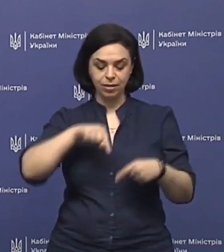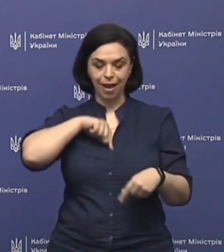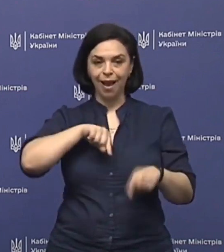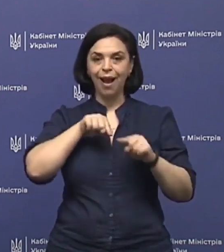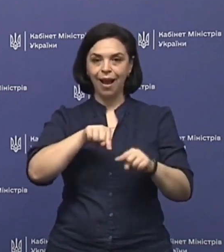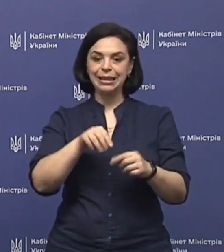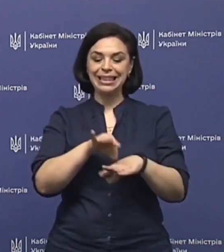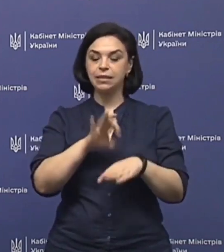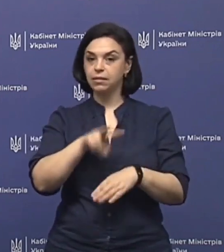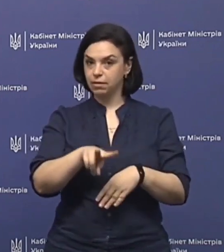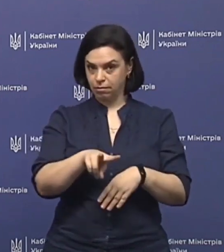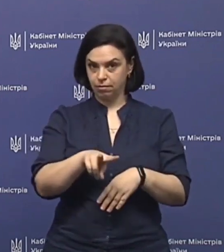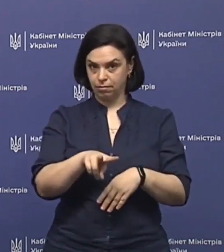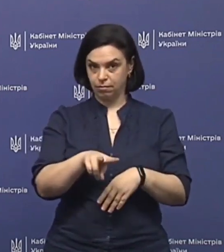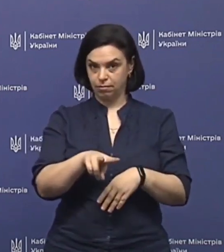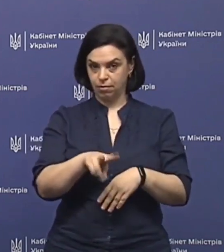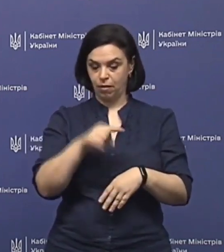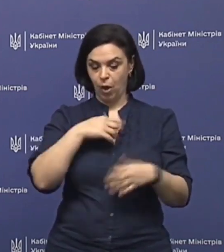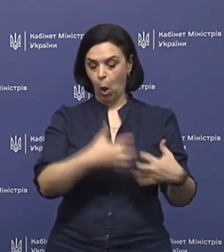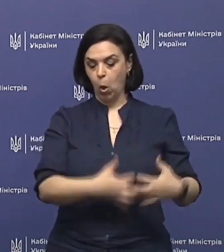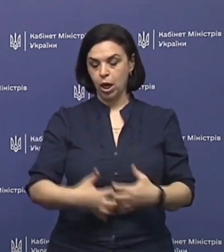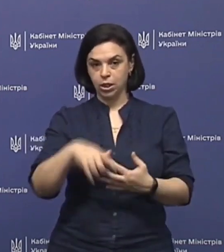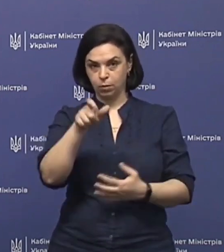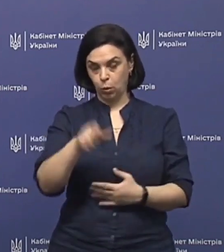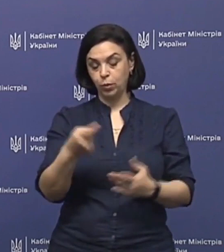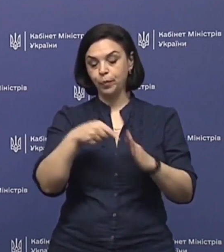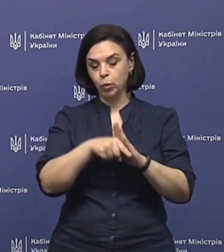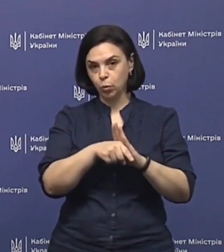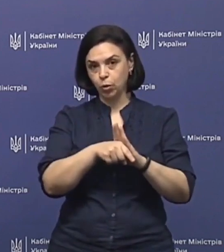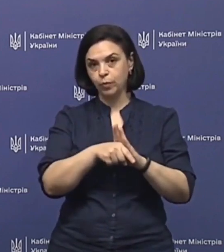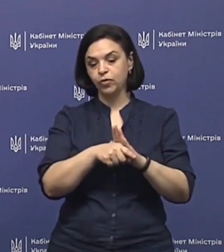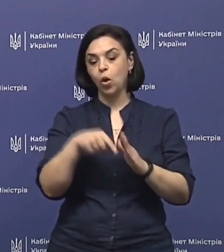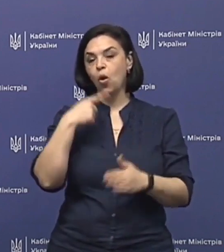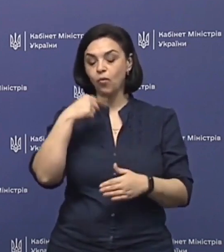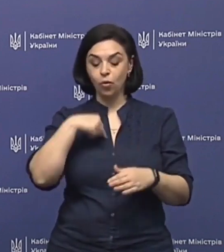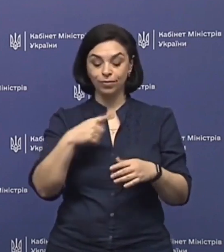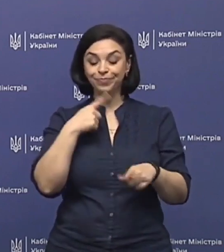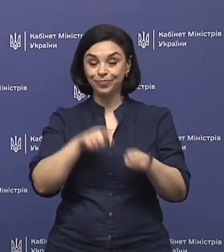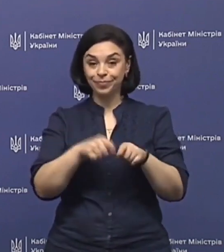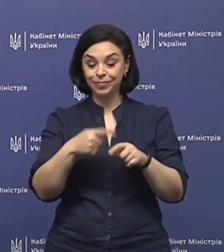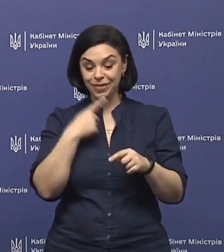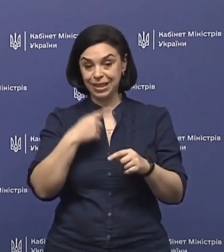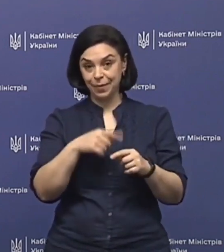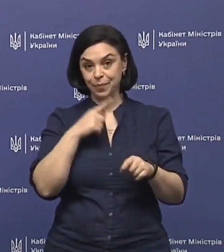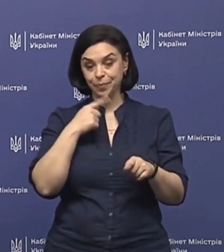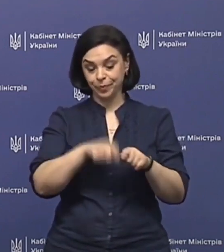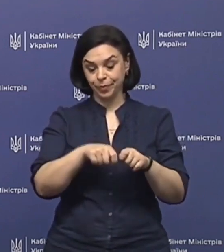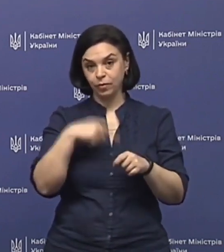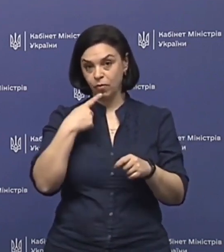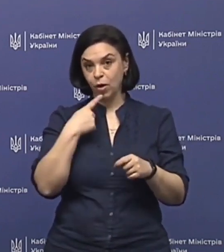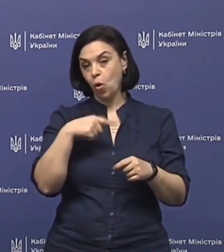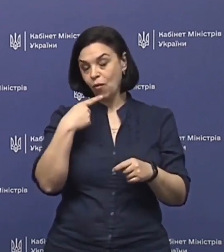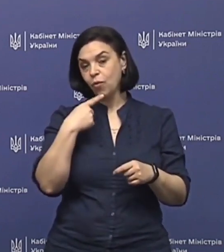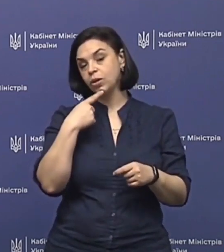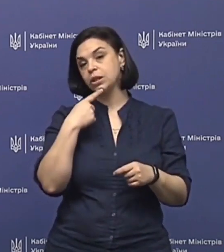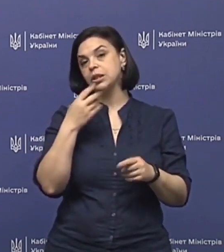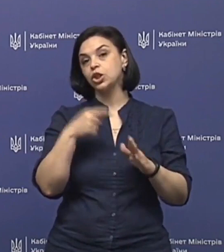антитіл в організмі людини, тобто воно говорить, тобто цей тітер антитіл,